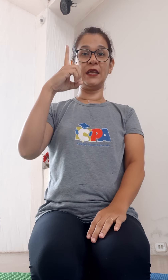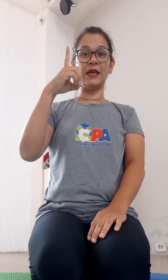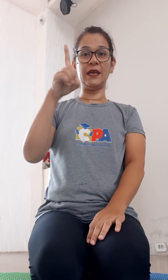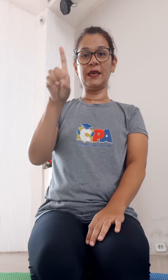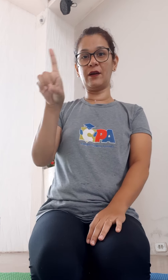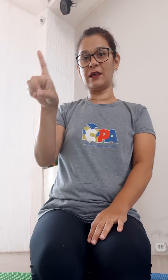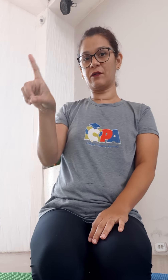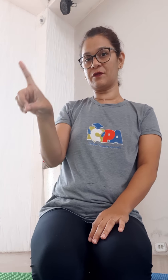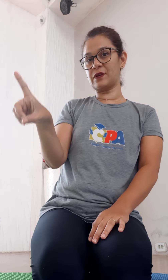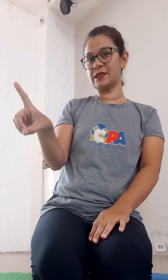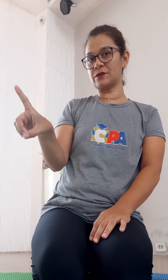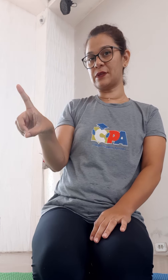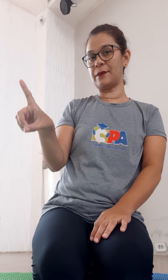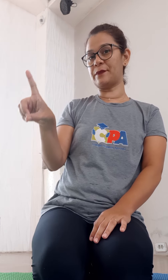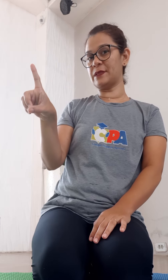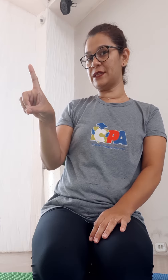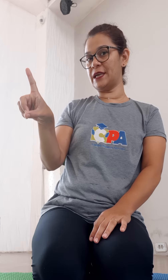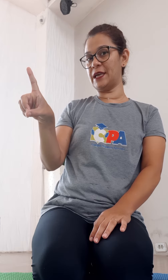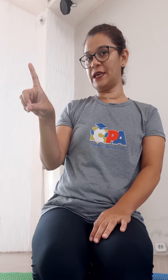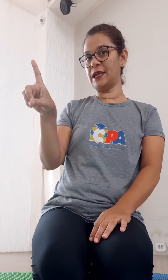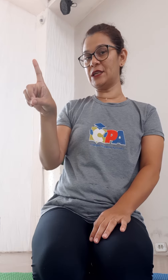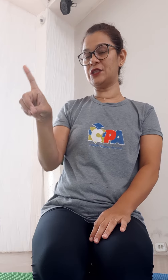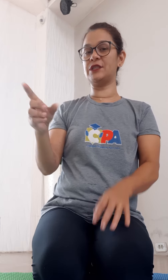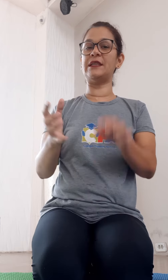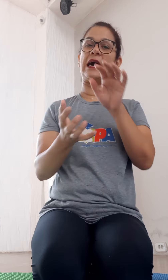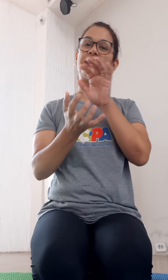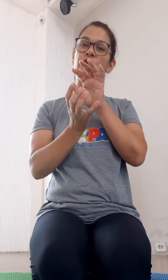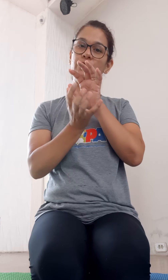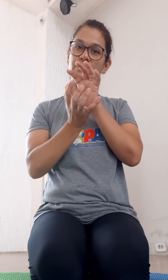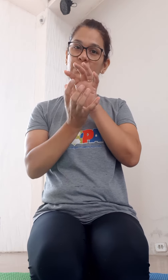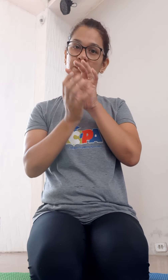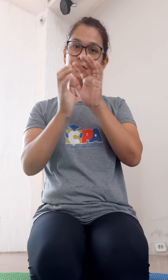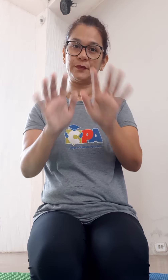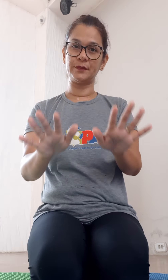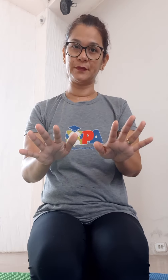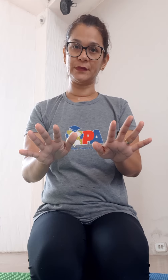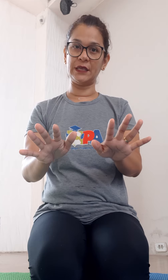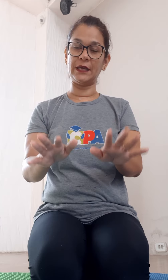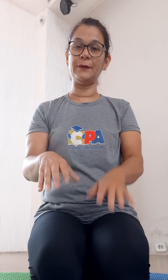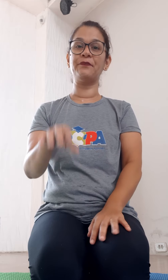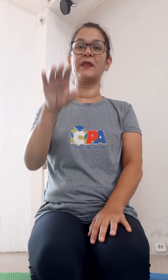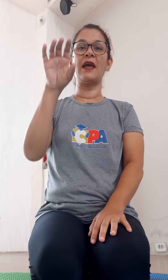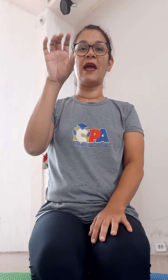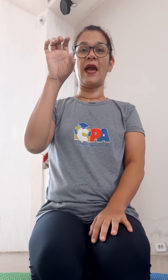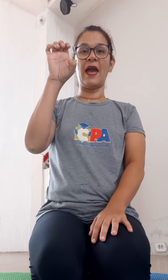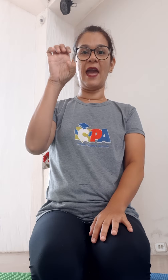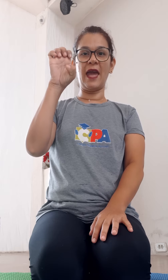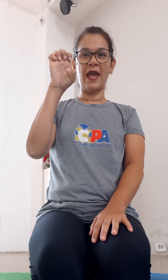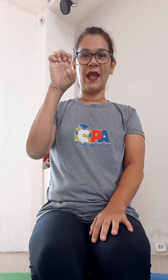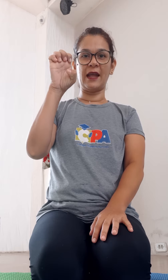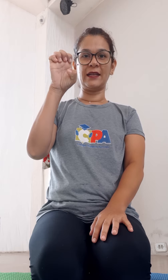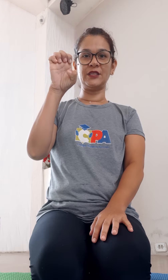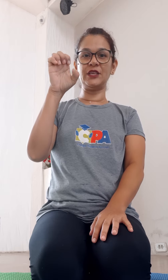D, olha a configuração T, D de dado, D, E de